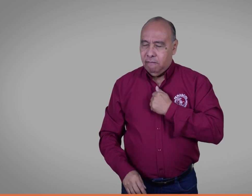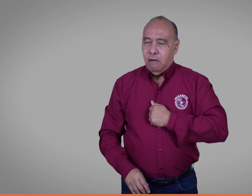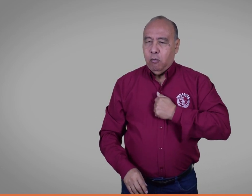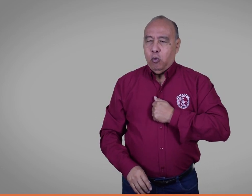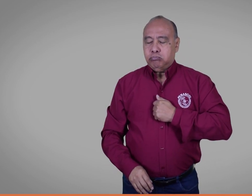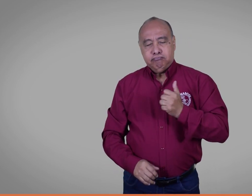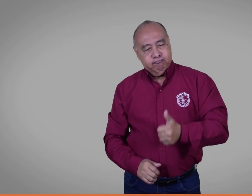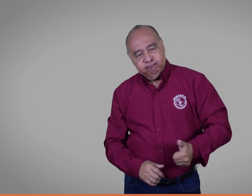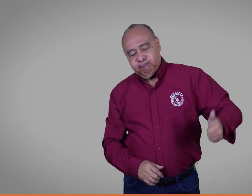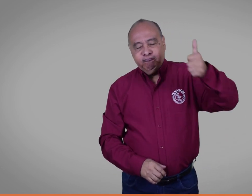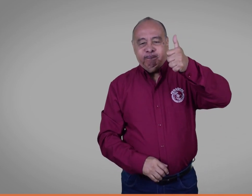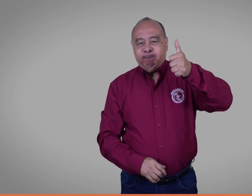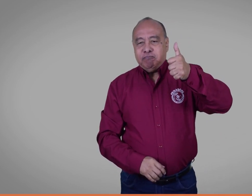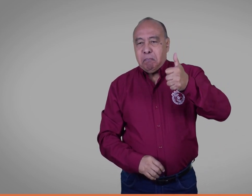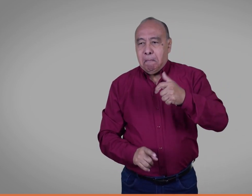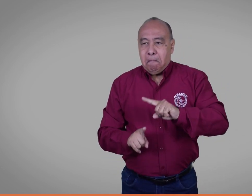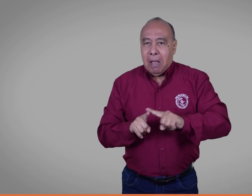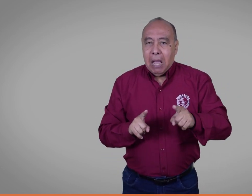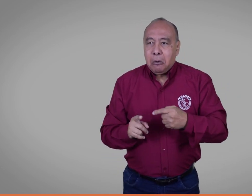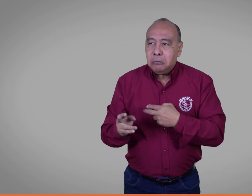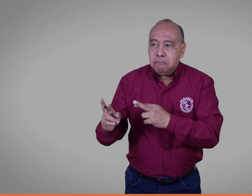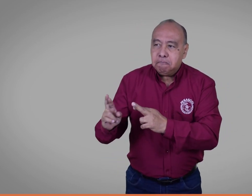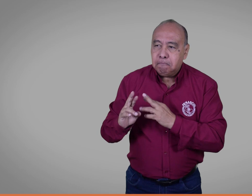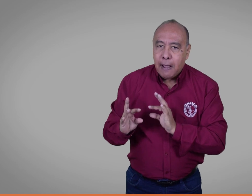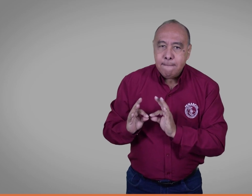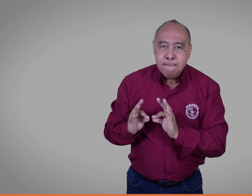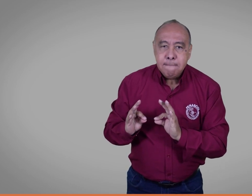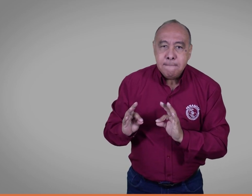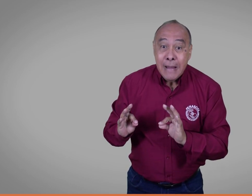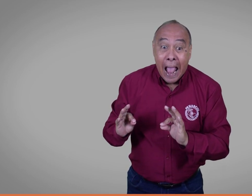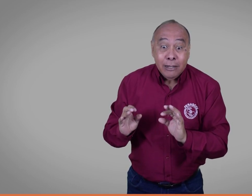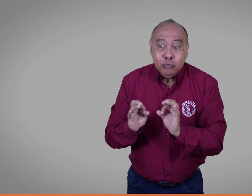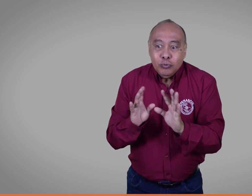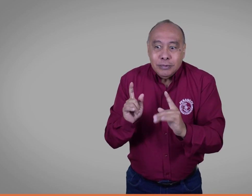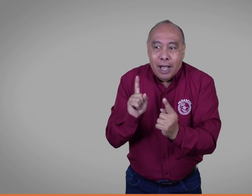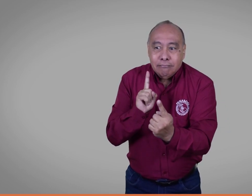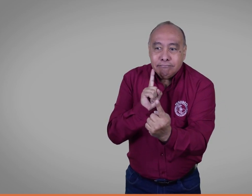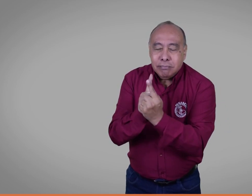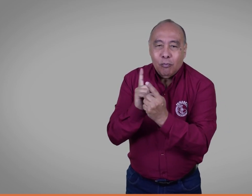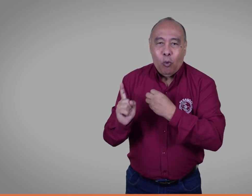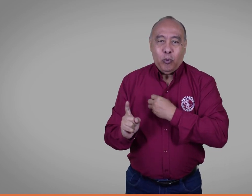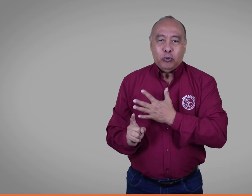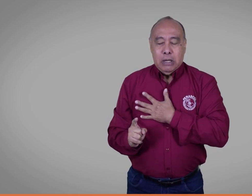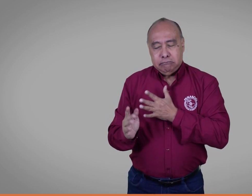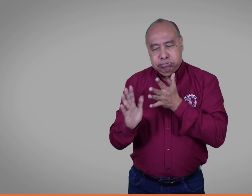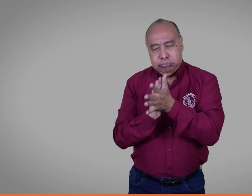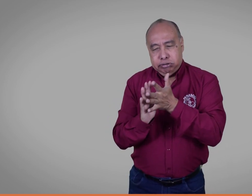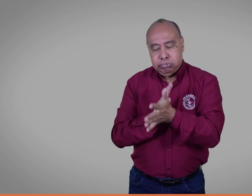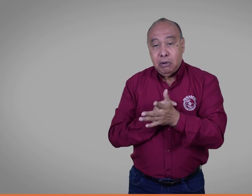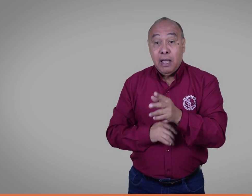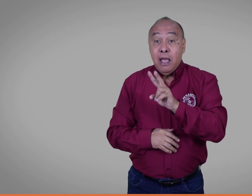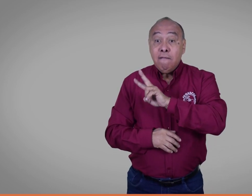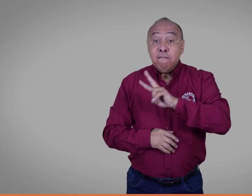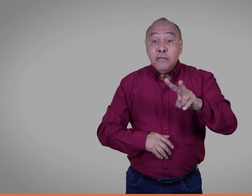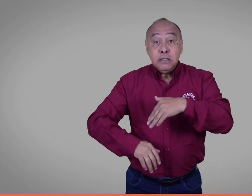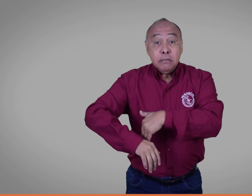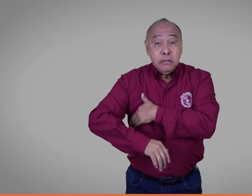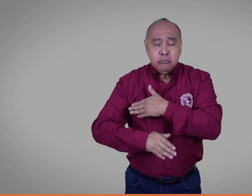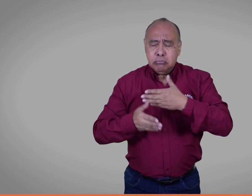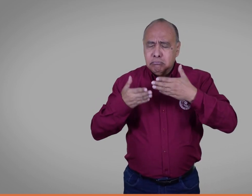el pasado diciembre comunicamos ante las mesas que necesitábamos reunirnos con directivos, pero no recibimos respuesta. Así que aprovechando